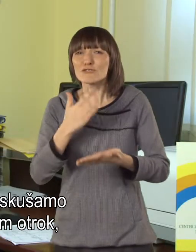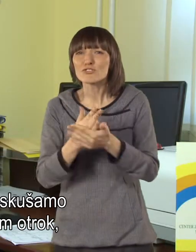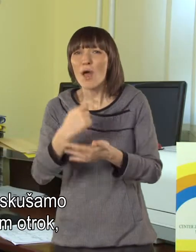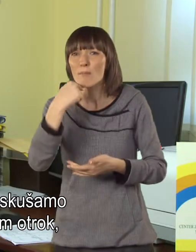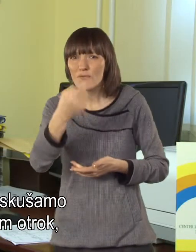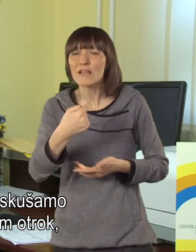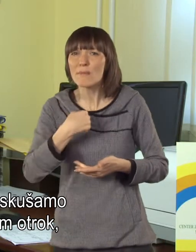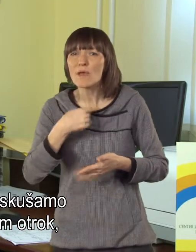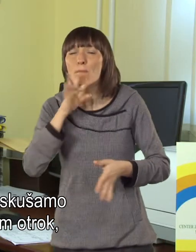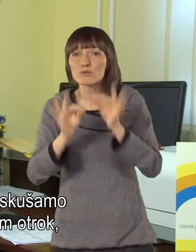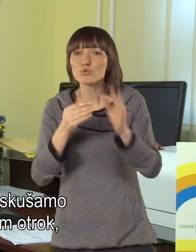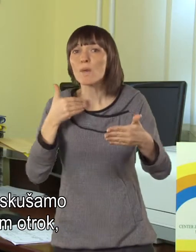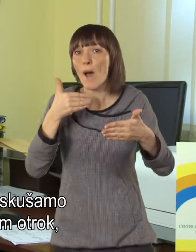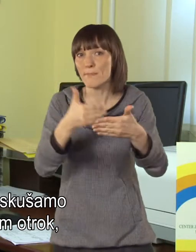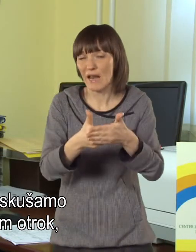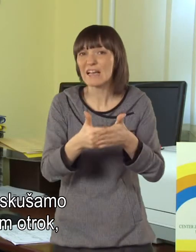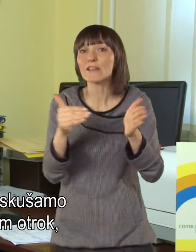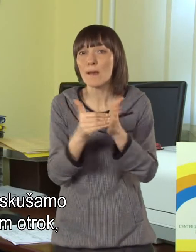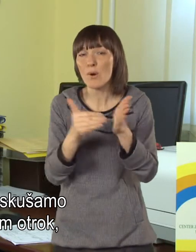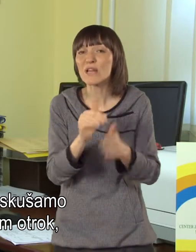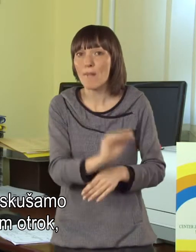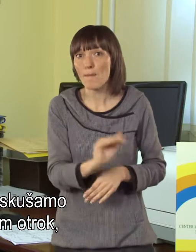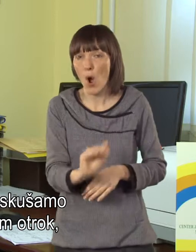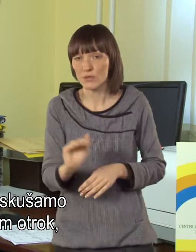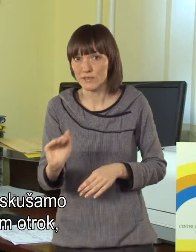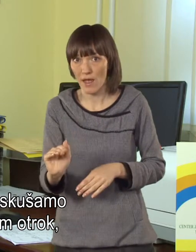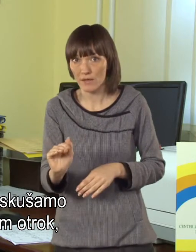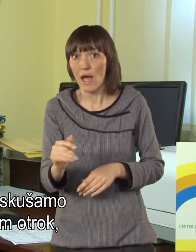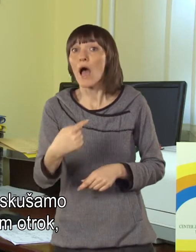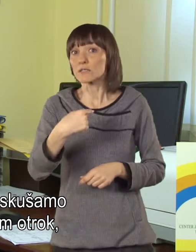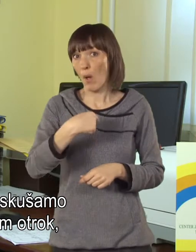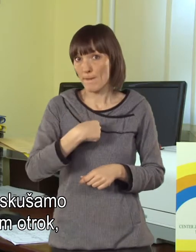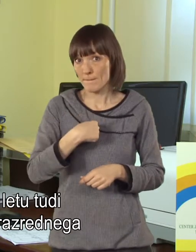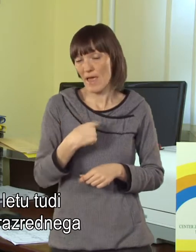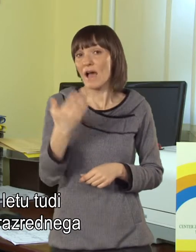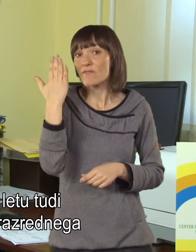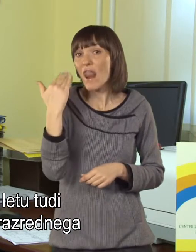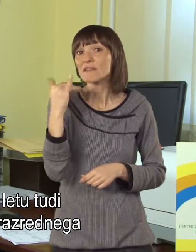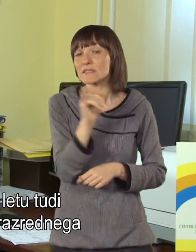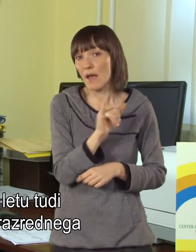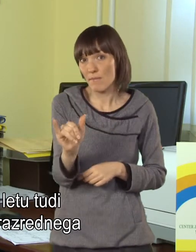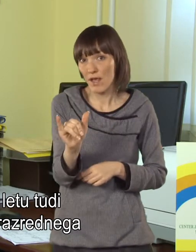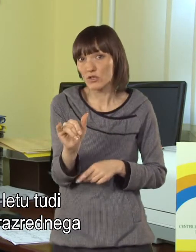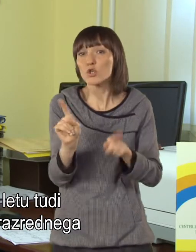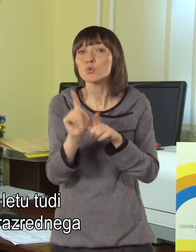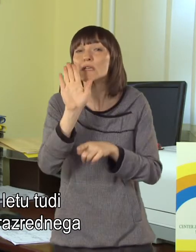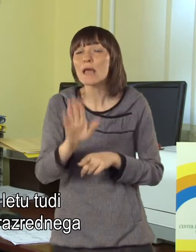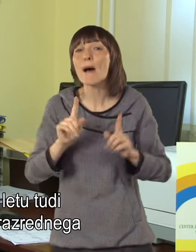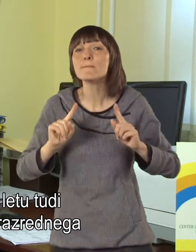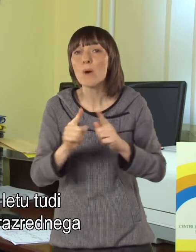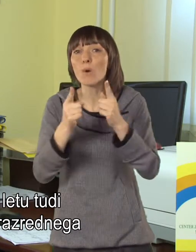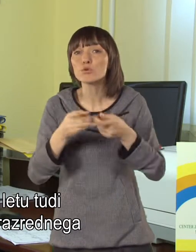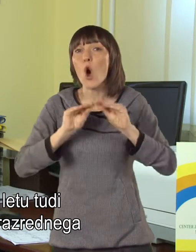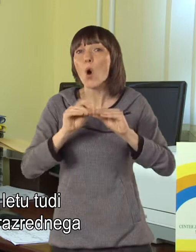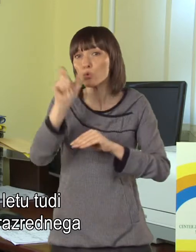Glede na to, da sem že omenila, da se skušamo prilagajati potrebam otrok, smo se v lanskem letu